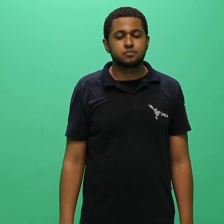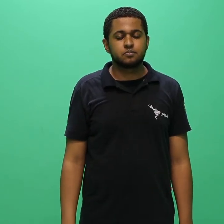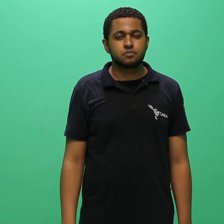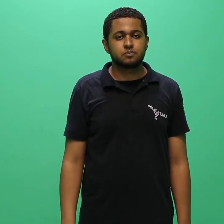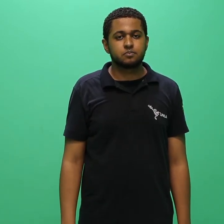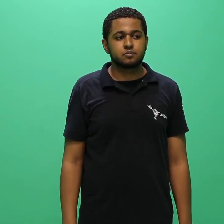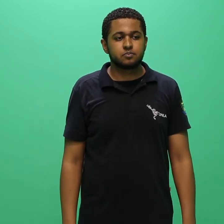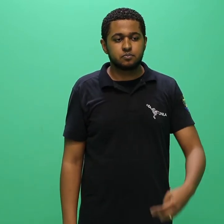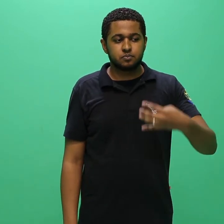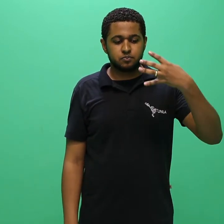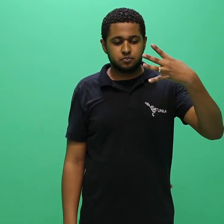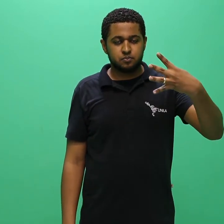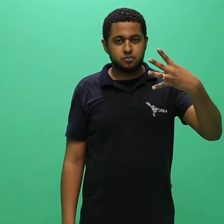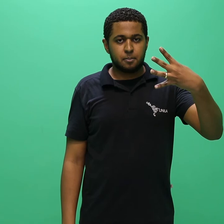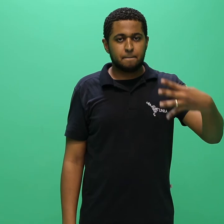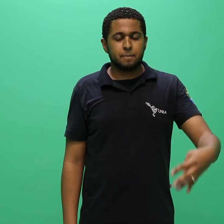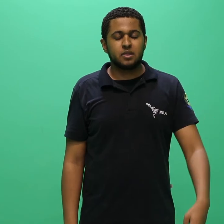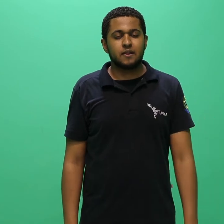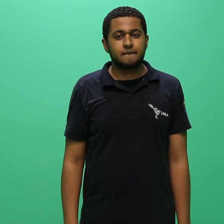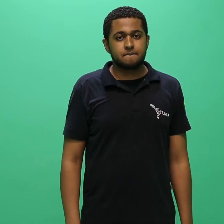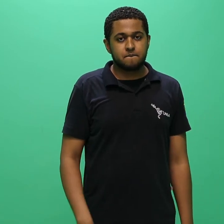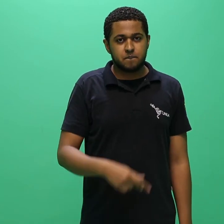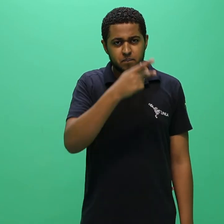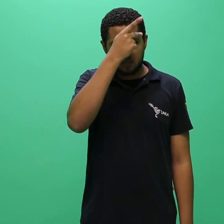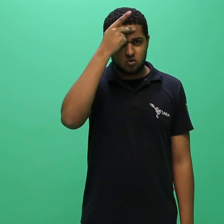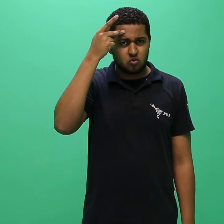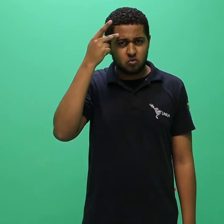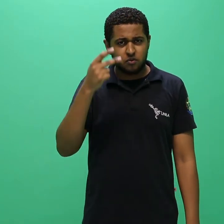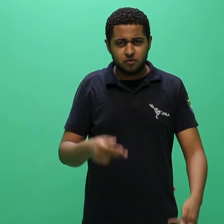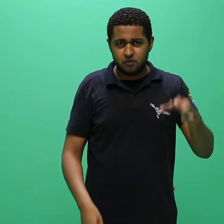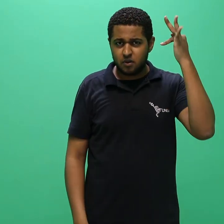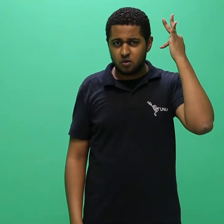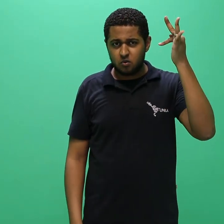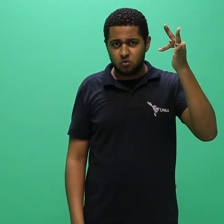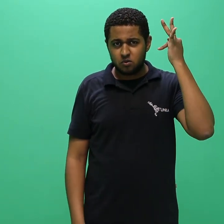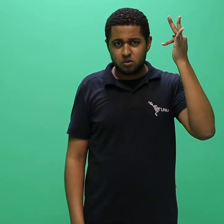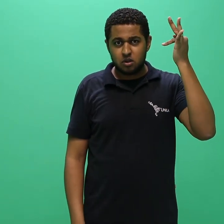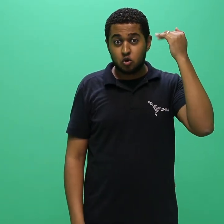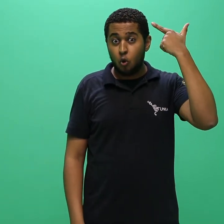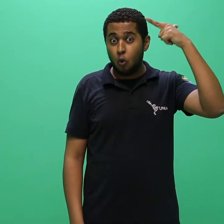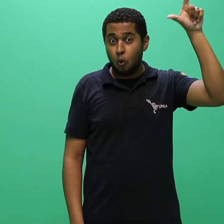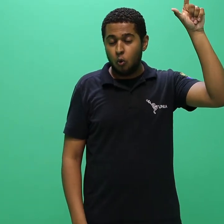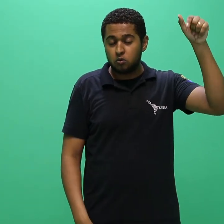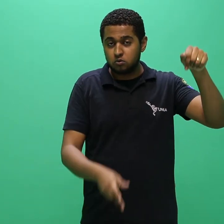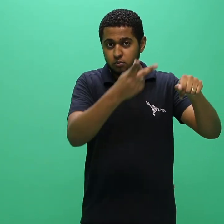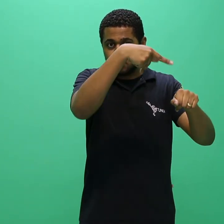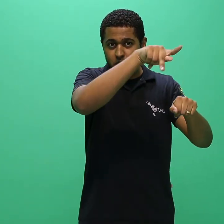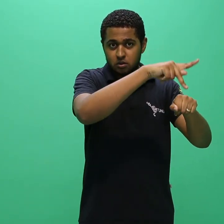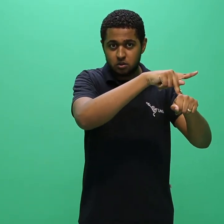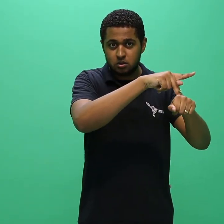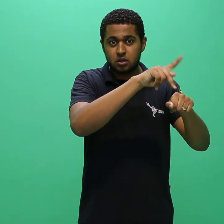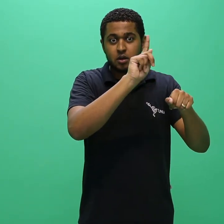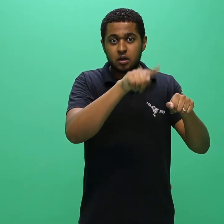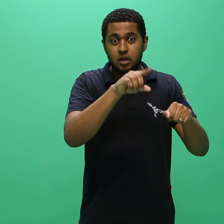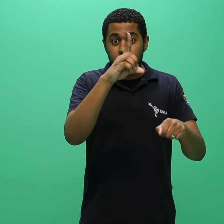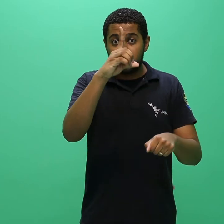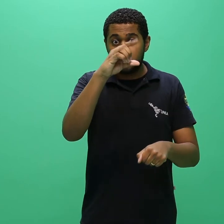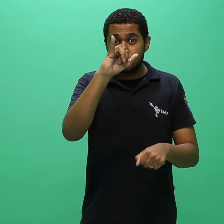candidato diplomado em Instituição de Ensino Superior Estrangeira, diploma de graduação